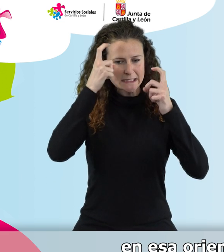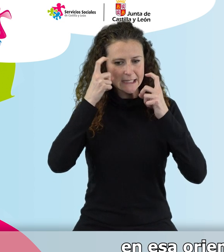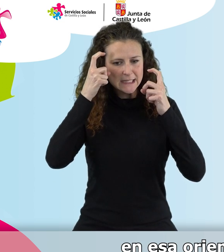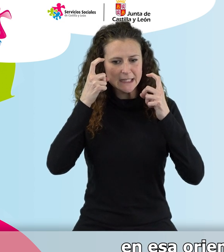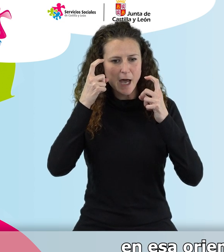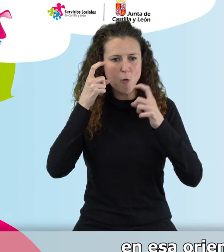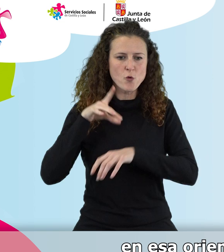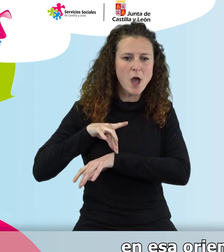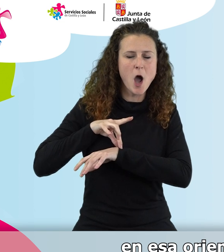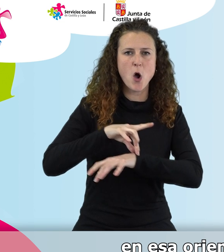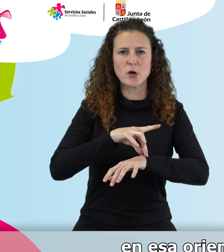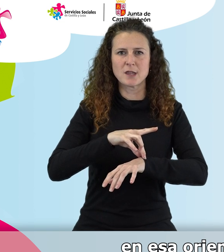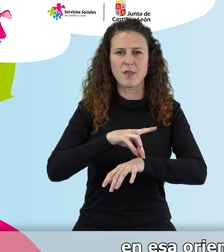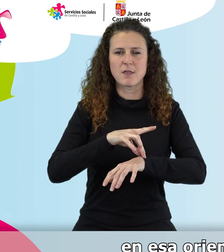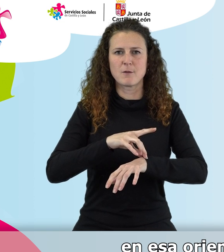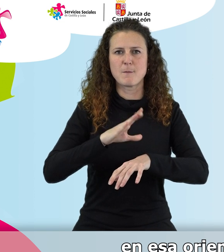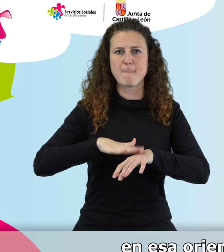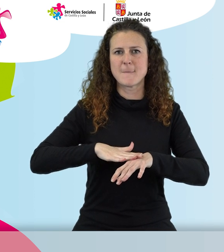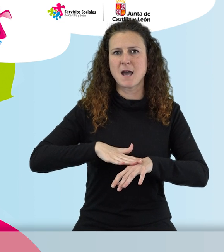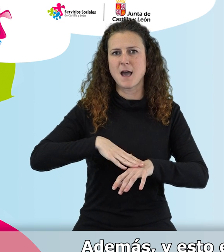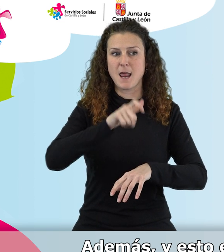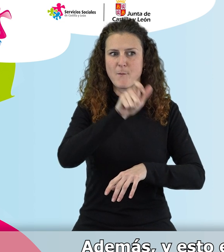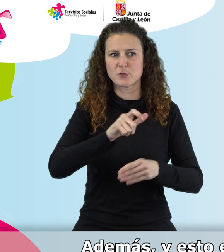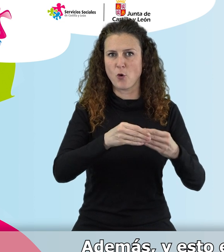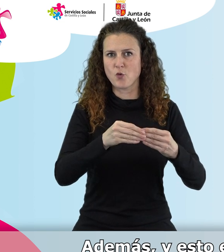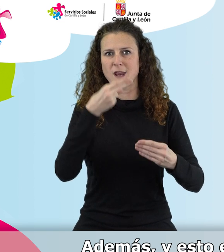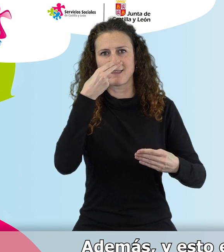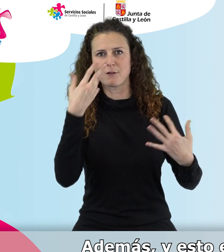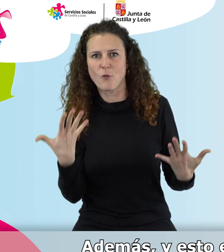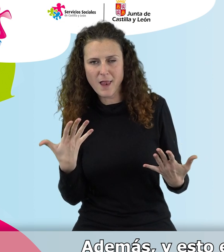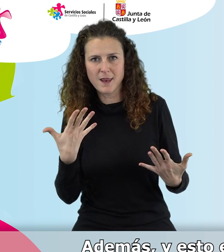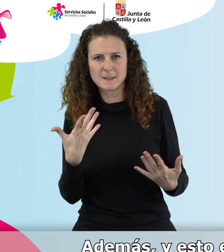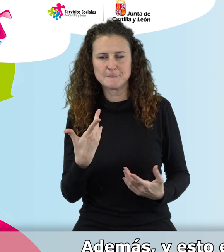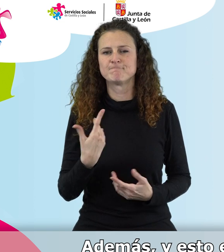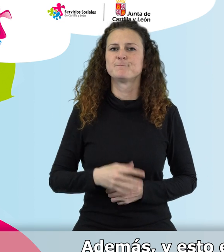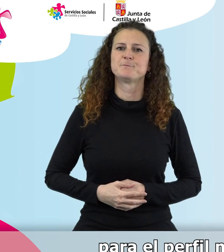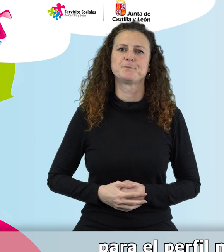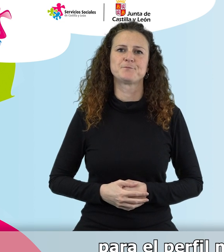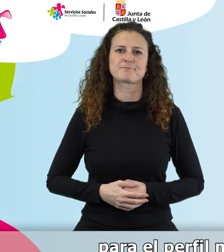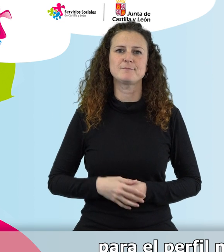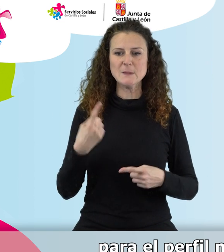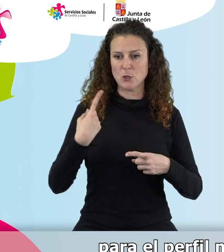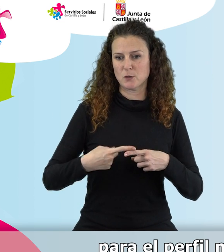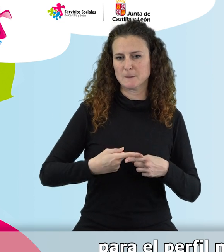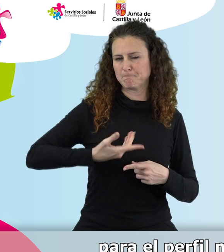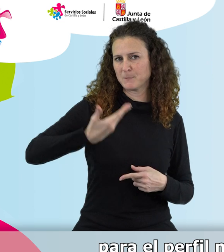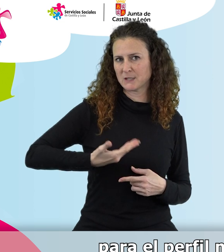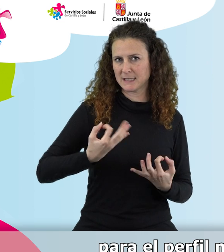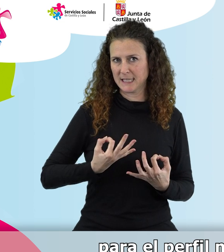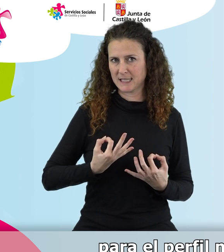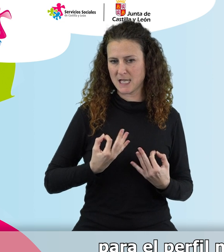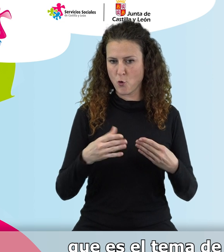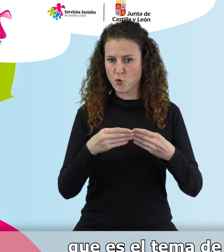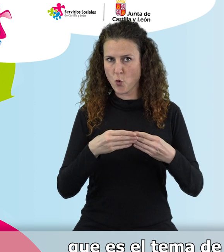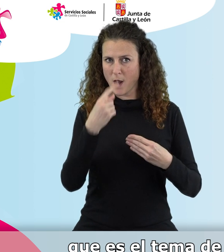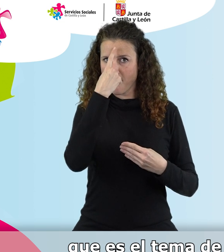en esa orientación hacia los intereses de la persona. Y además, y esto es una cosa que suele ser importante para el perfil más típico de nuestros